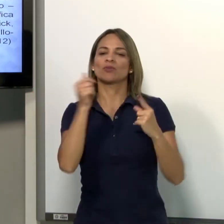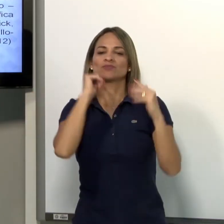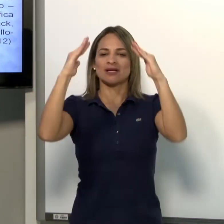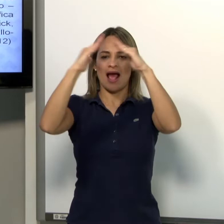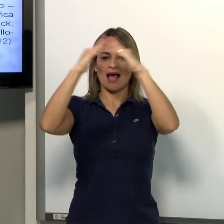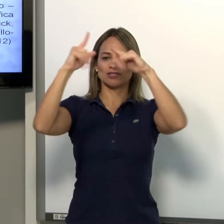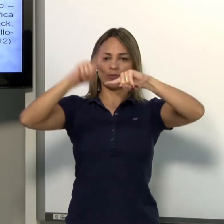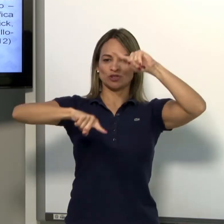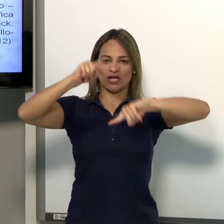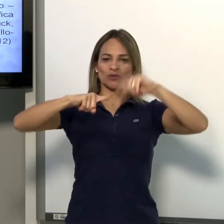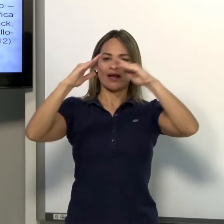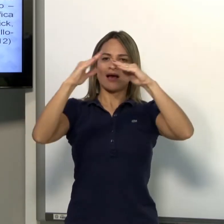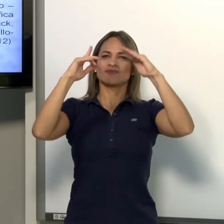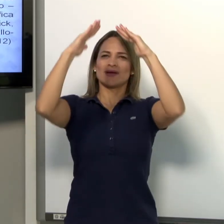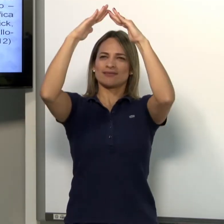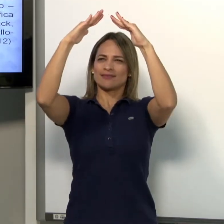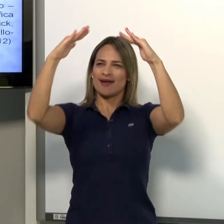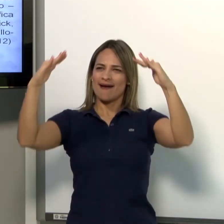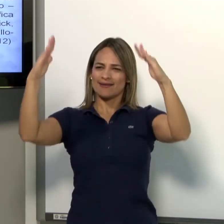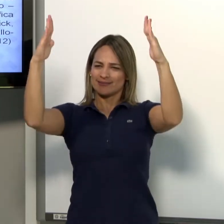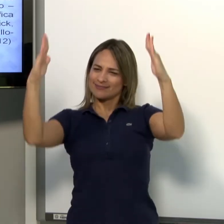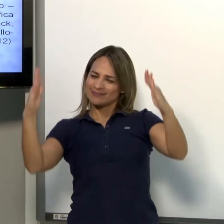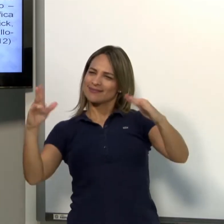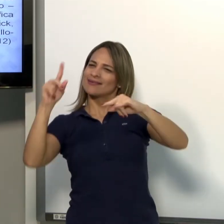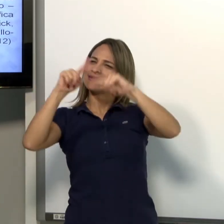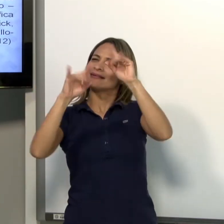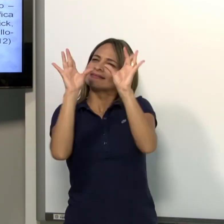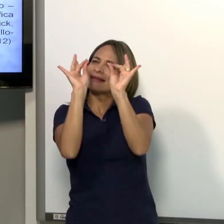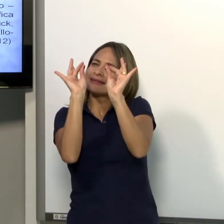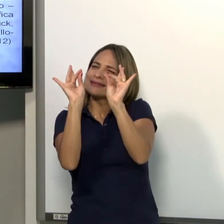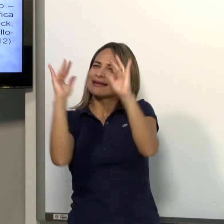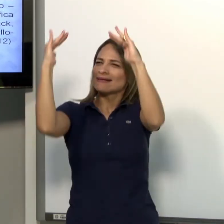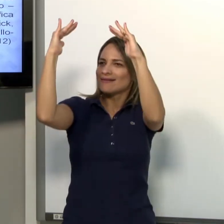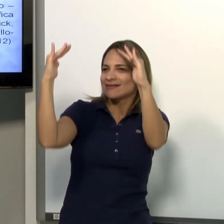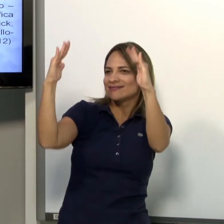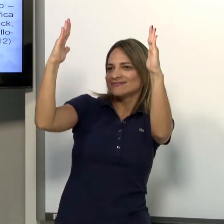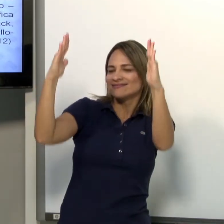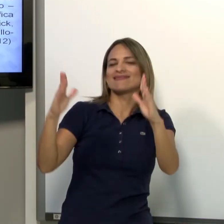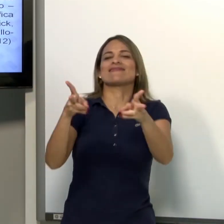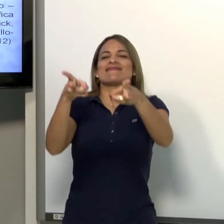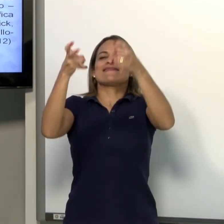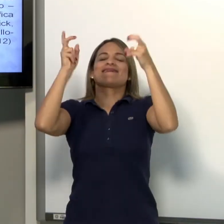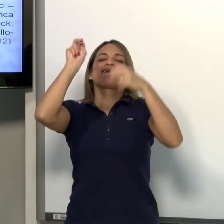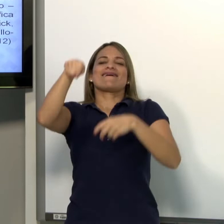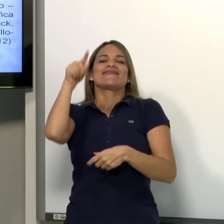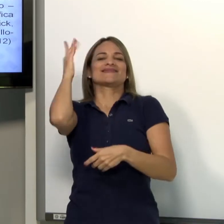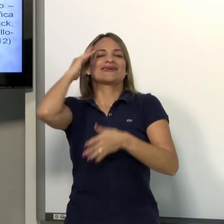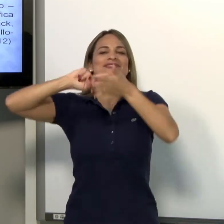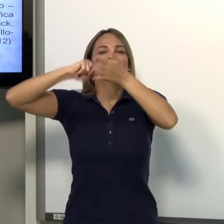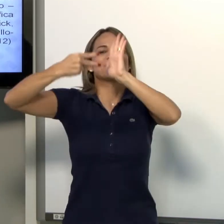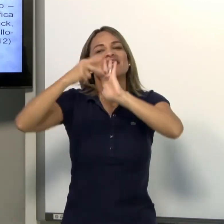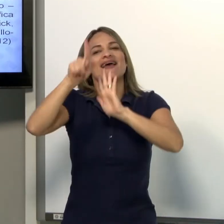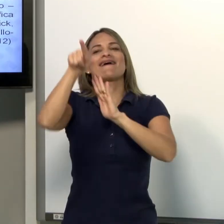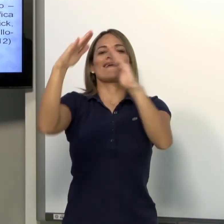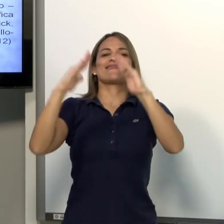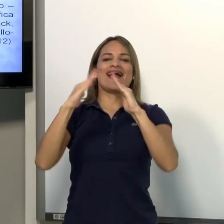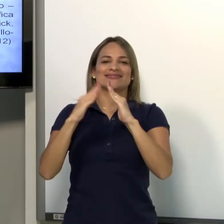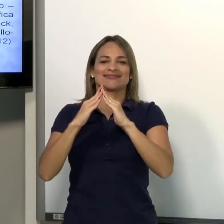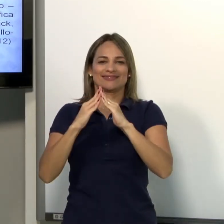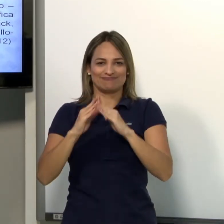Essa é a parte semântica. Nós temos que olhar o objeto, por exemplo, uma casa. Como é essa casa? Como é o telhado? As paredes? Quais os